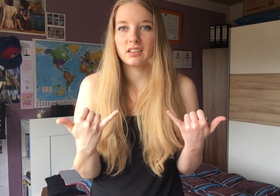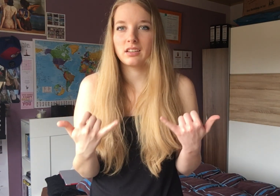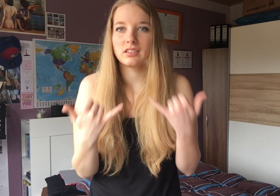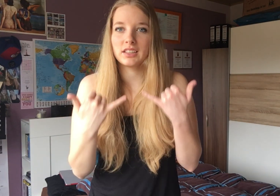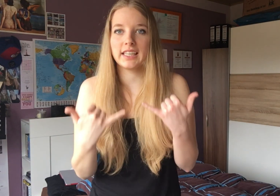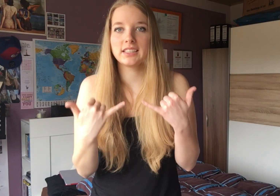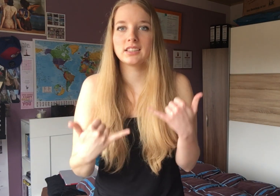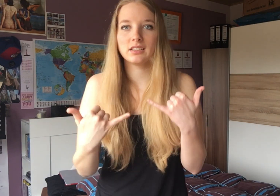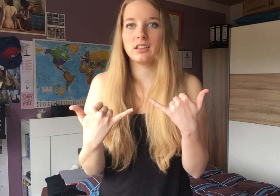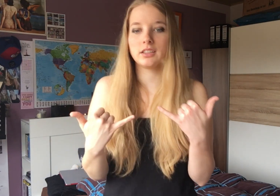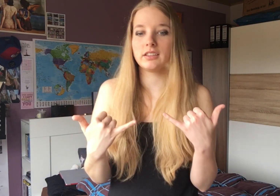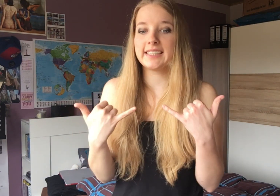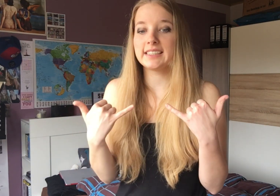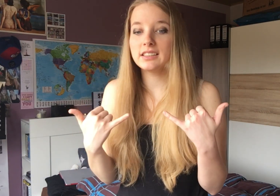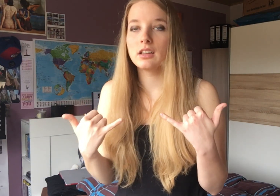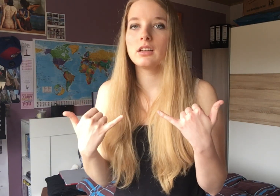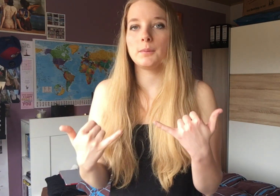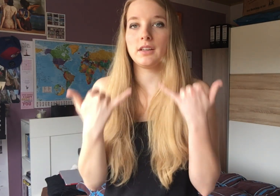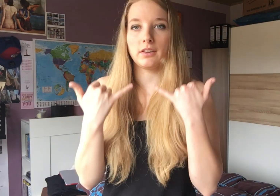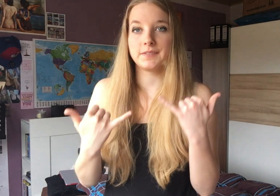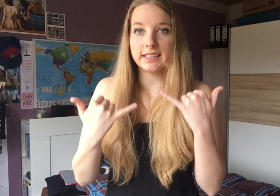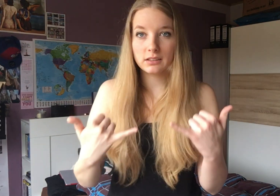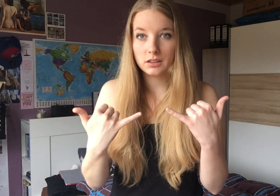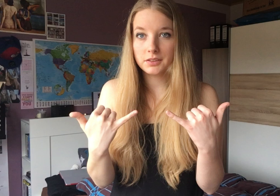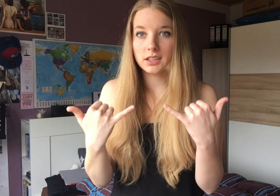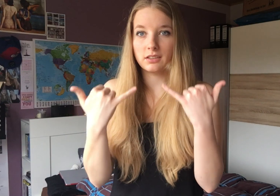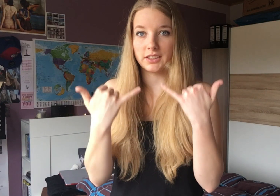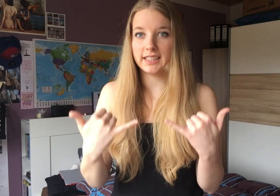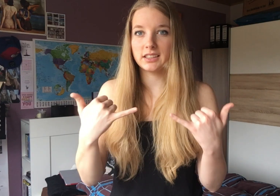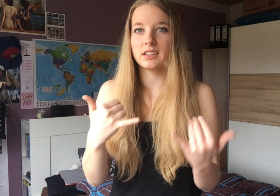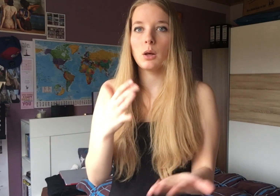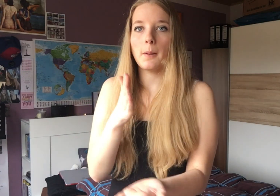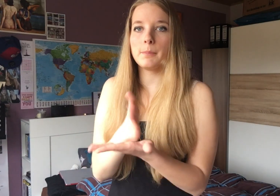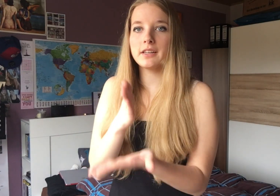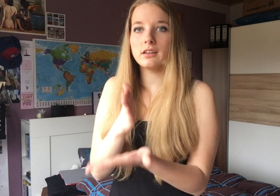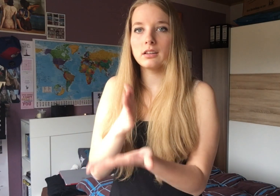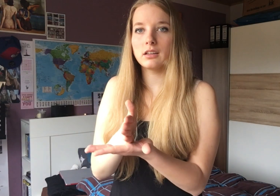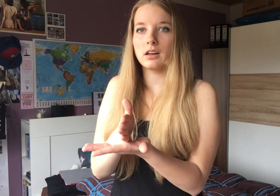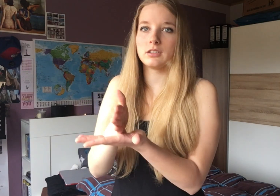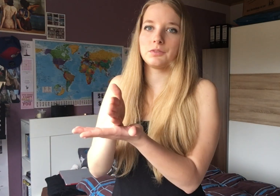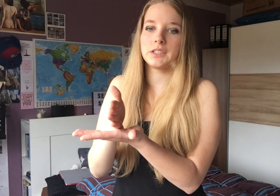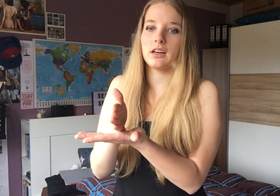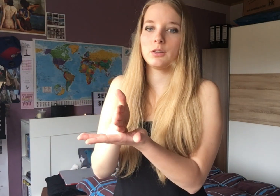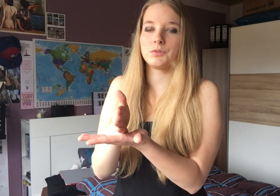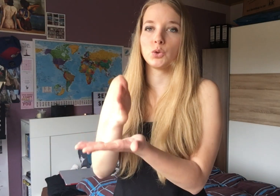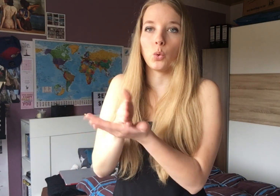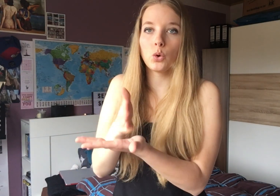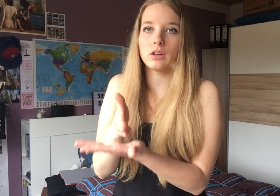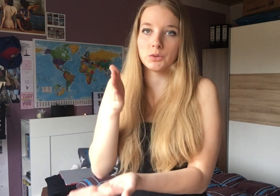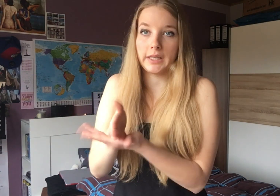Jetzt, jetzt, also es ist, hab ich einfach jetzt definiert. jetzt ist Mitte, also wieder irgendwie schon, aber nur